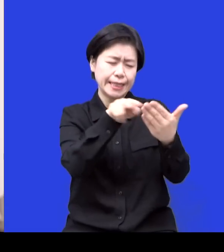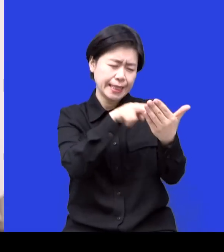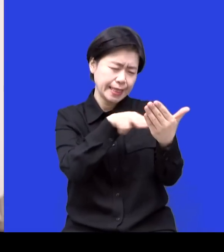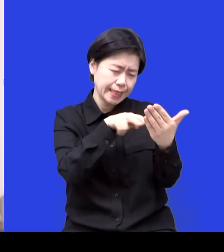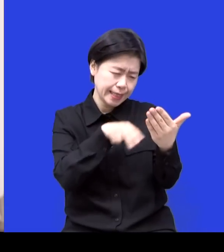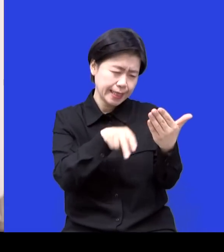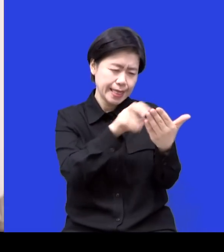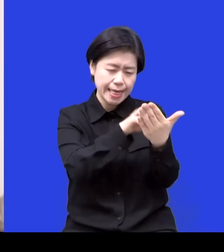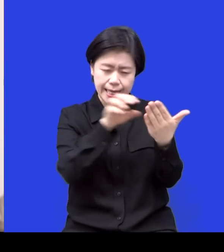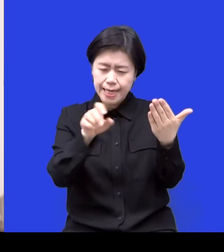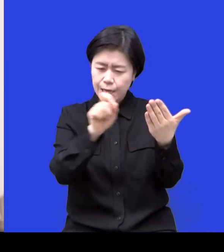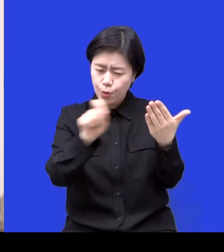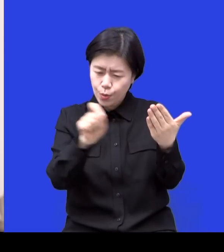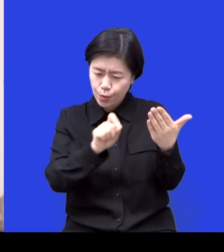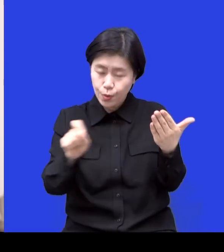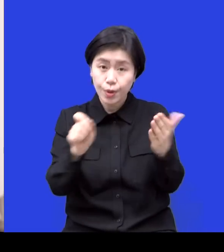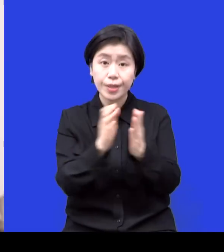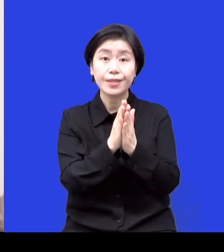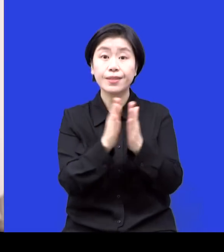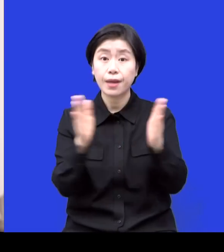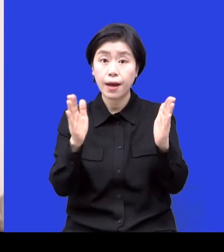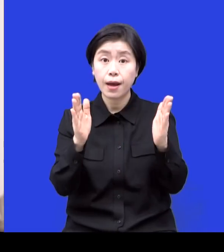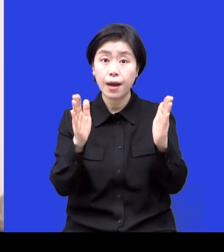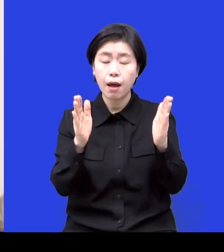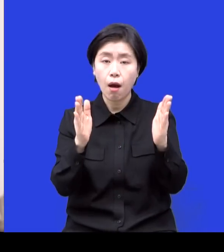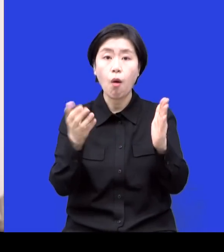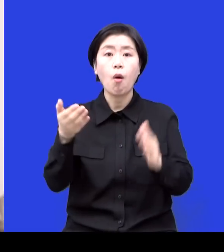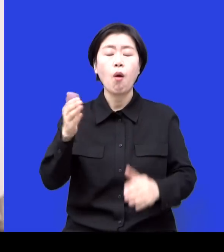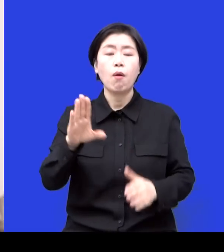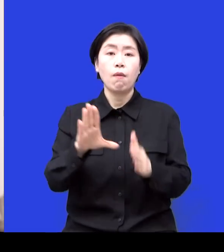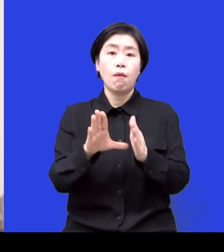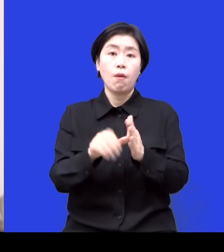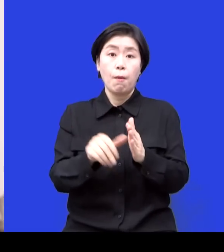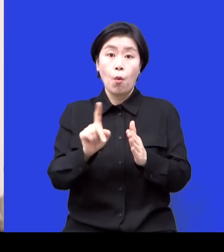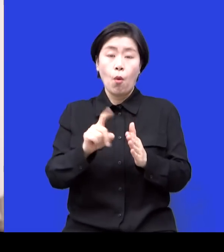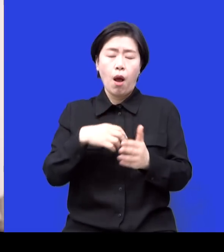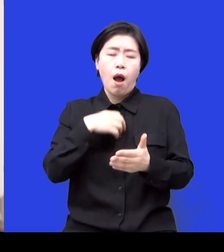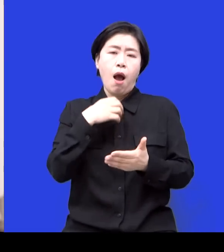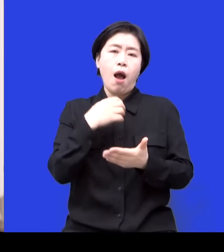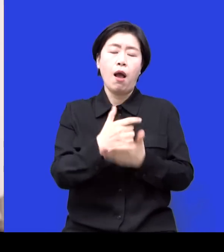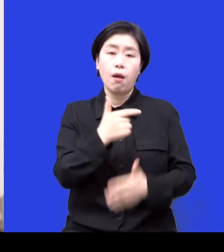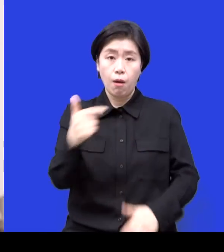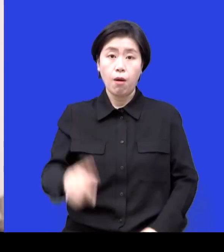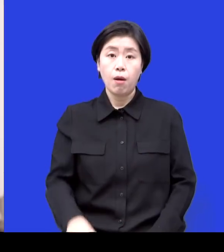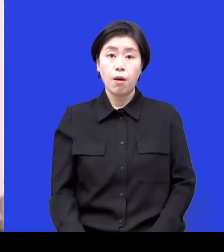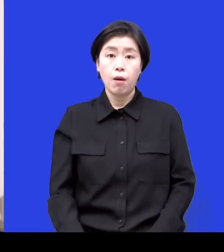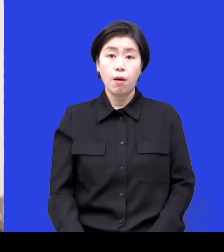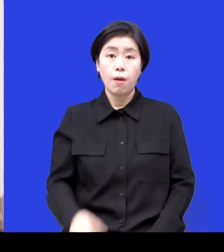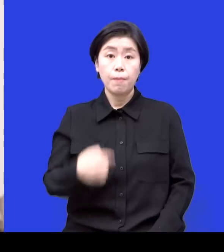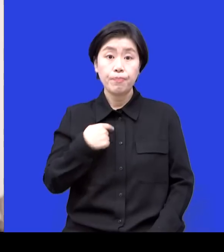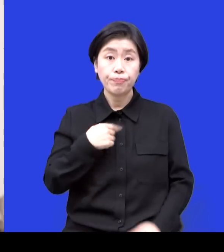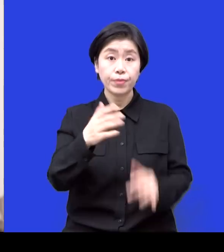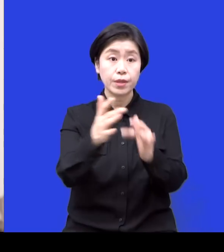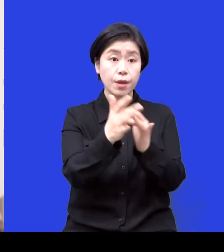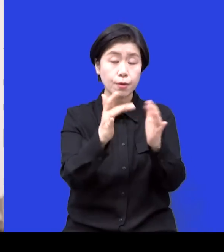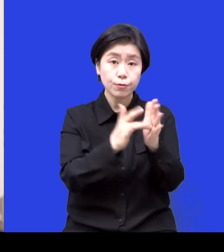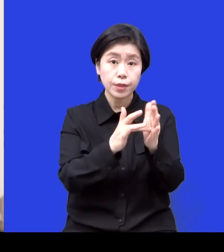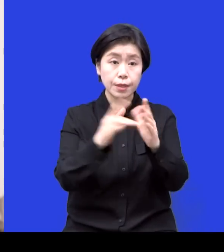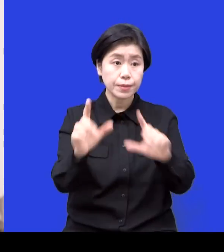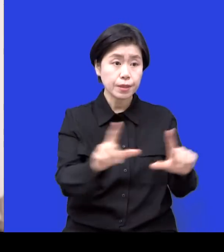너무나 그 성경 내용이 너무 입체적으로 다가오기도 하고 제가 마치 그 2000년 전으로 가서 예수님의 그런